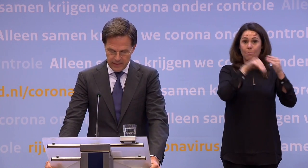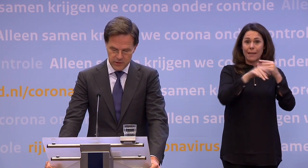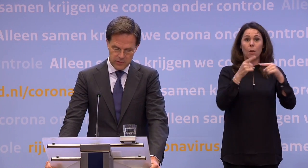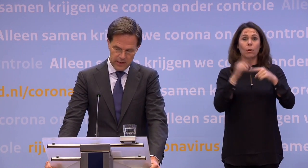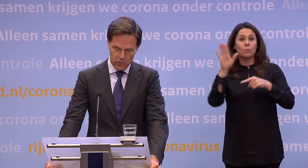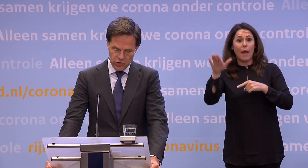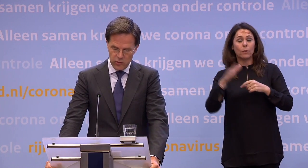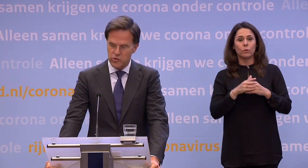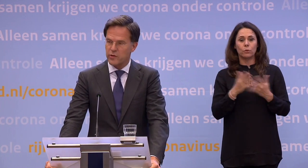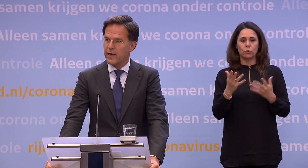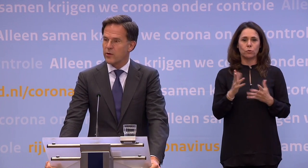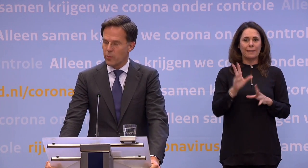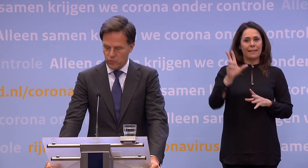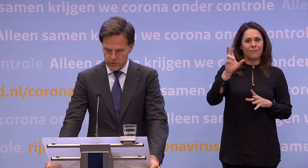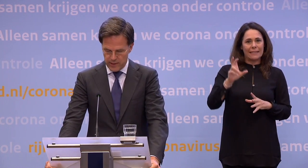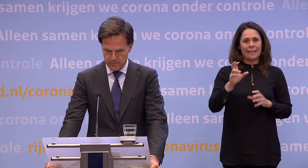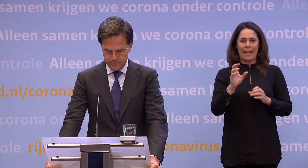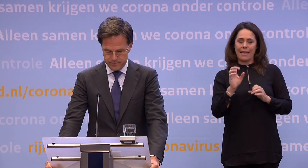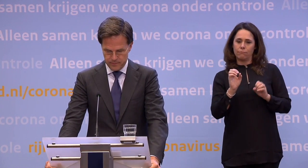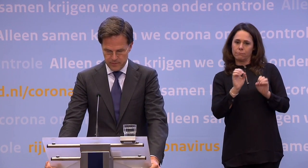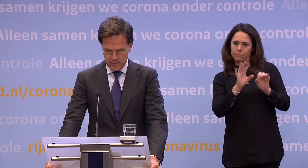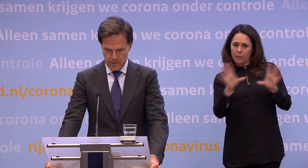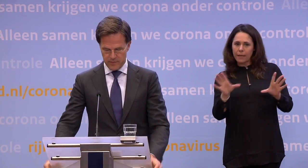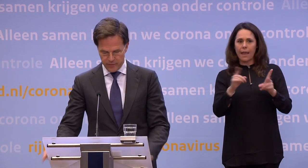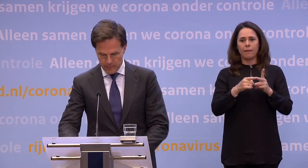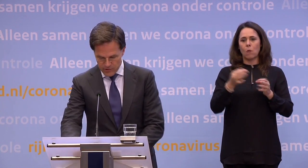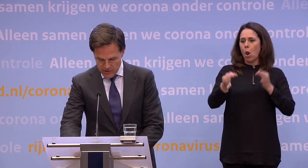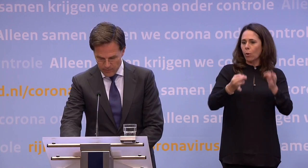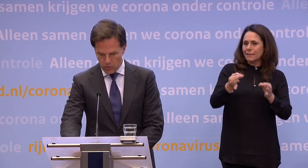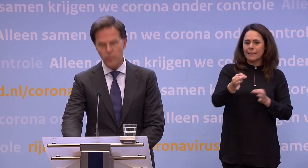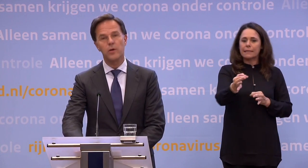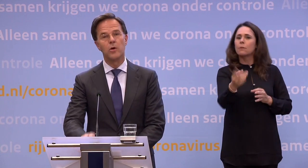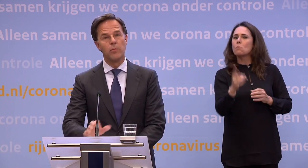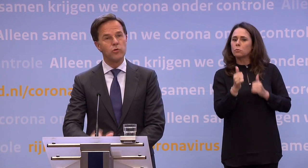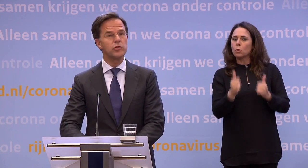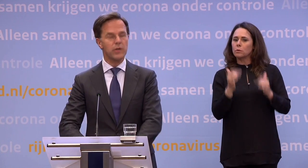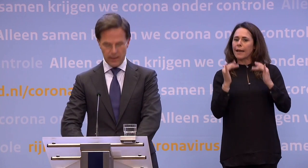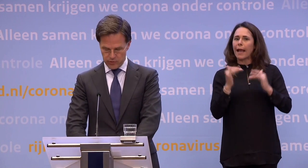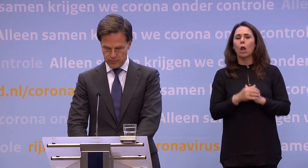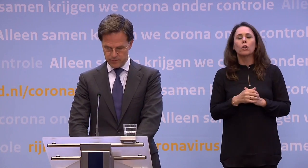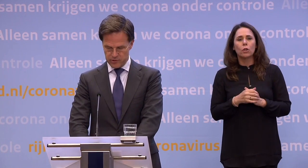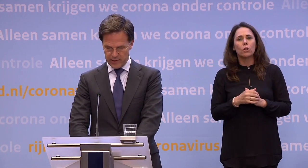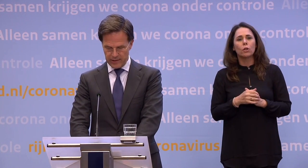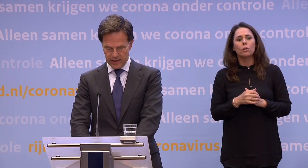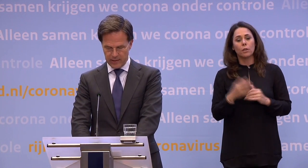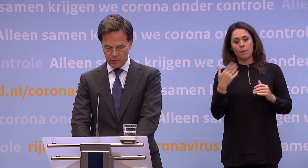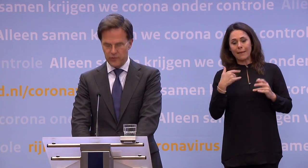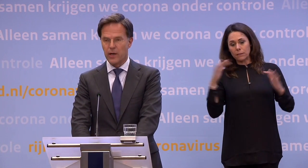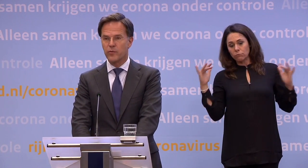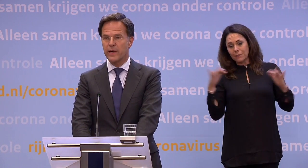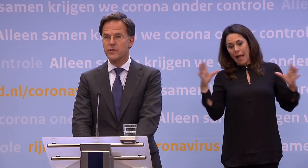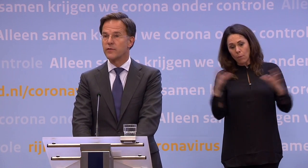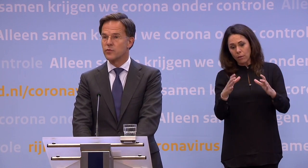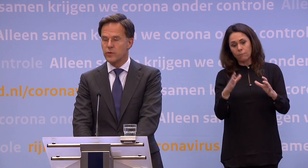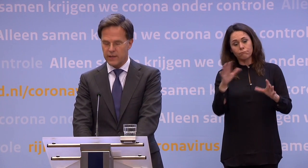hygiënische... ...en logistieke omstandigheden op orde zijn. Waar veel mensen samenkomen, moet de ruimte zijn ingericht op